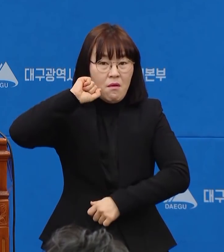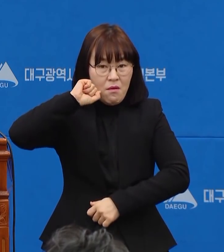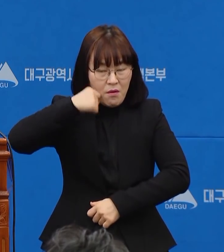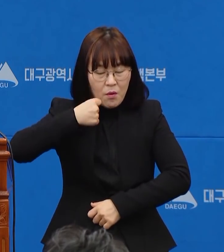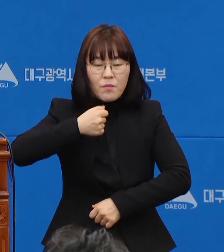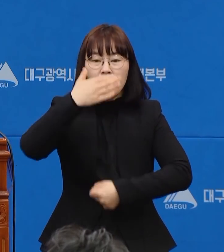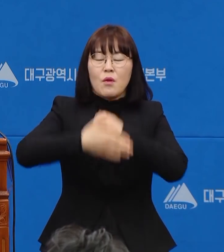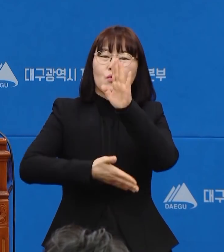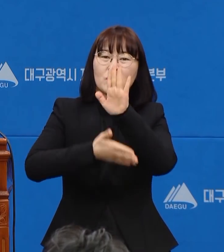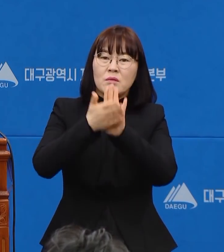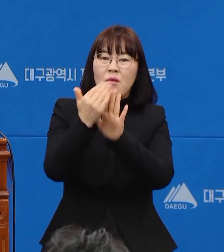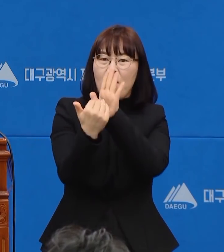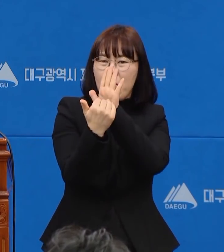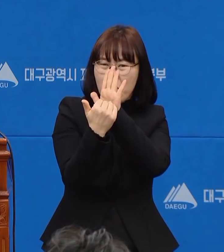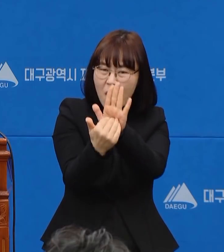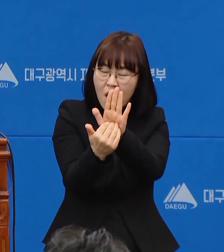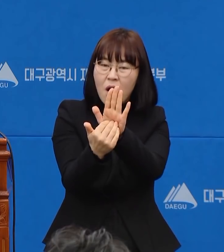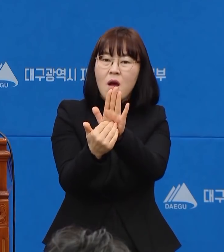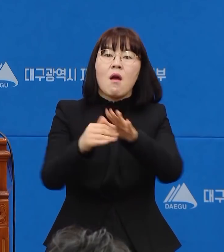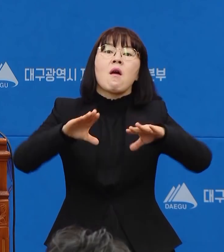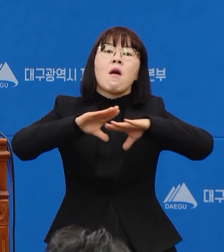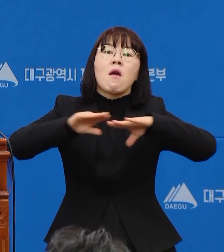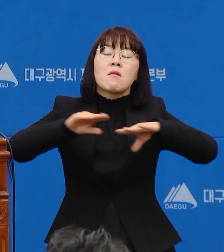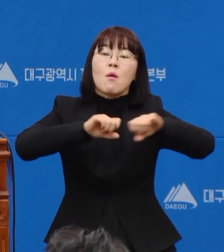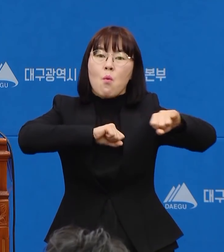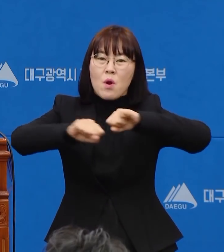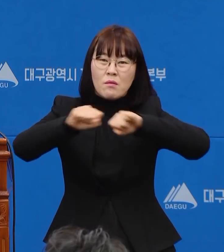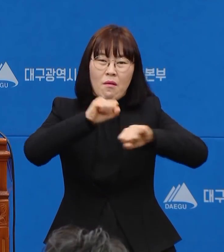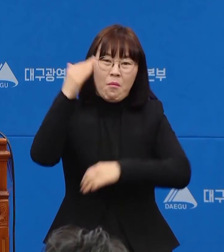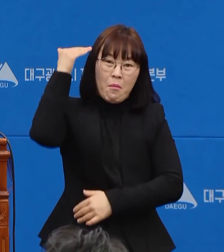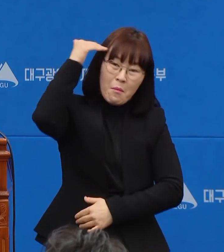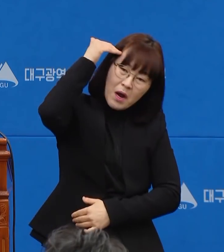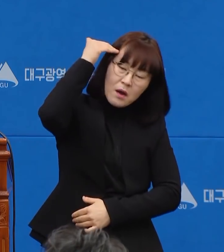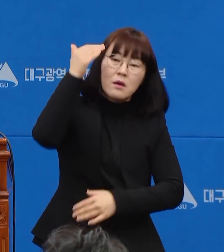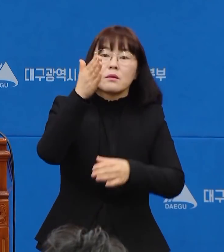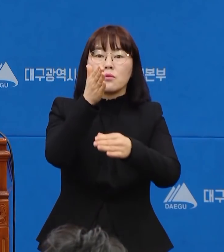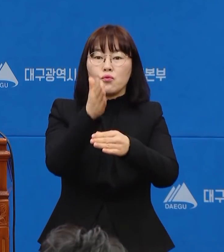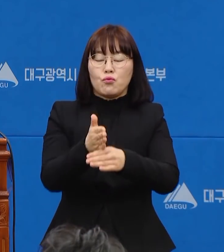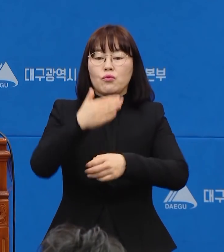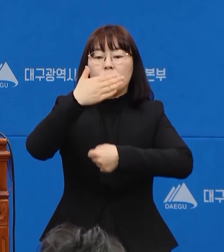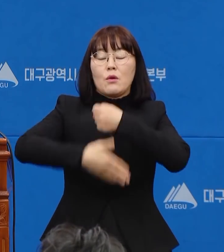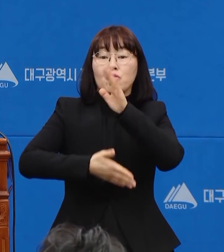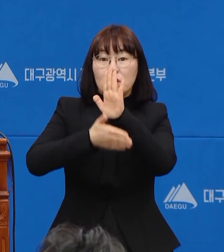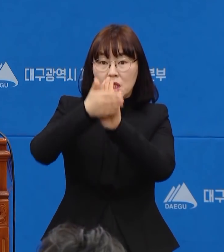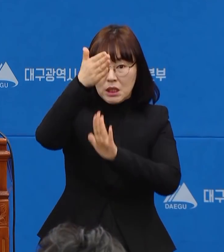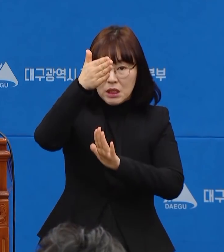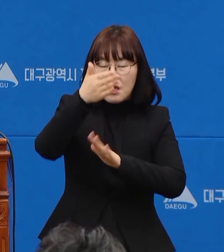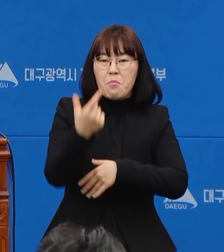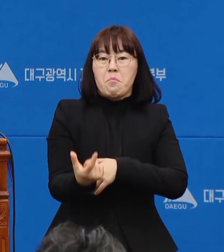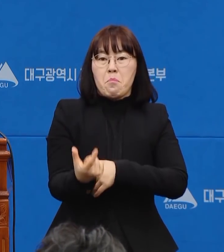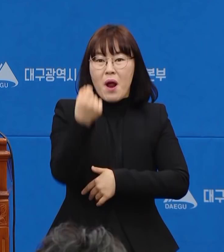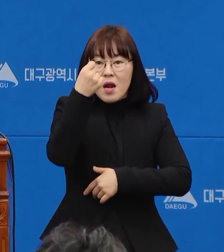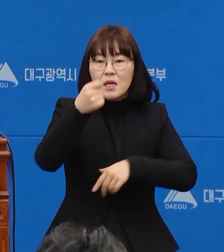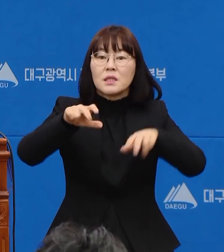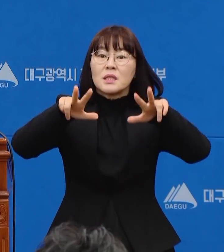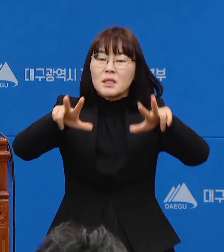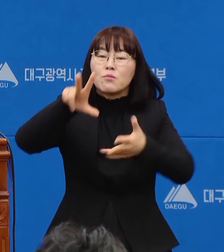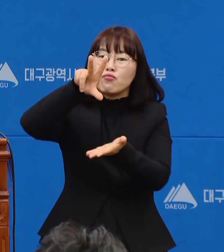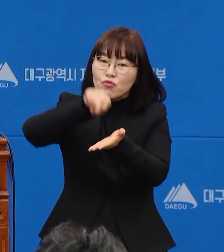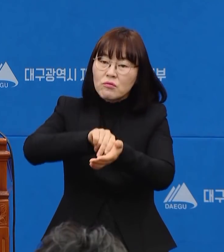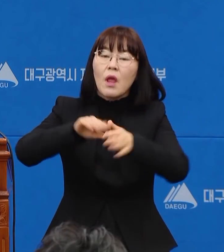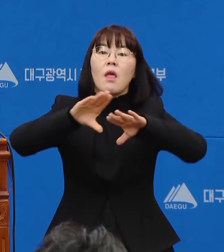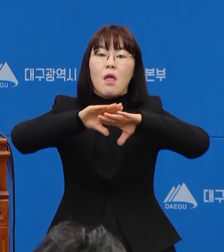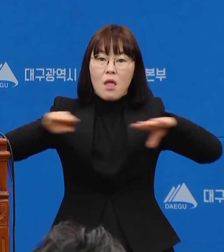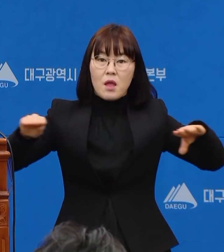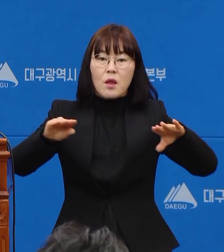방역대책을 어렵게 만들고 있기도 합니다. 대구시는 하루빨리 이 위기를 극복하고